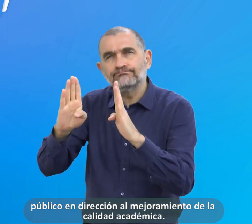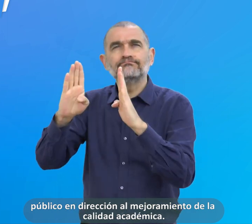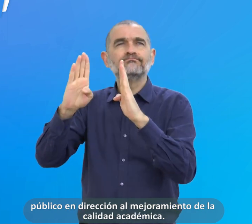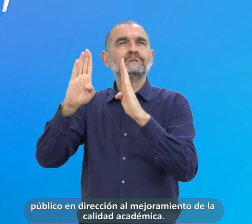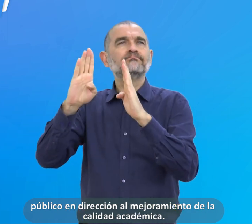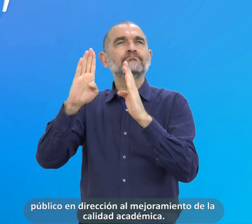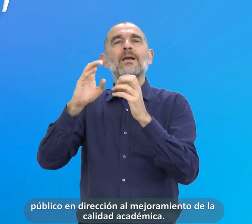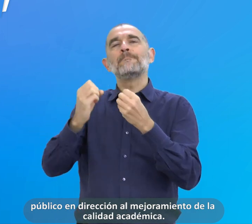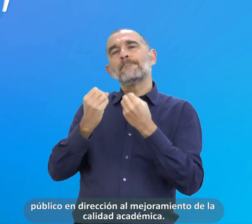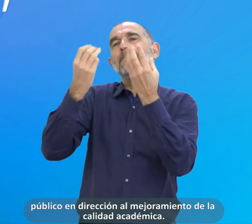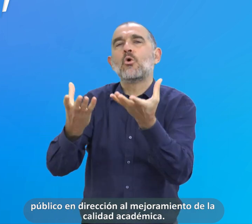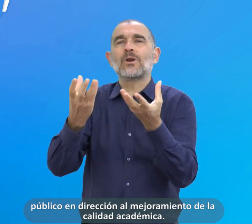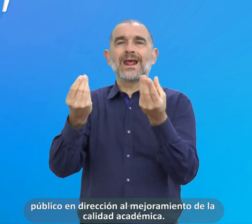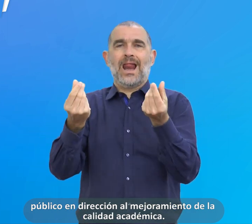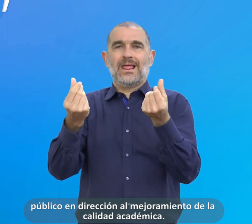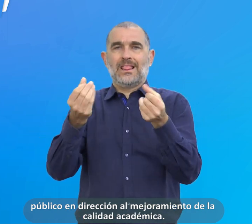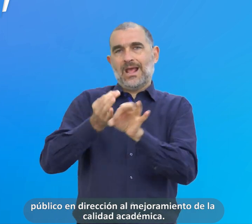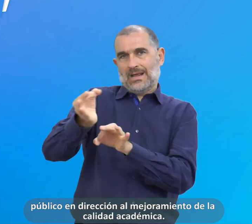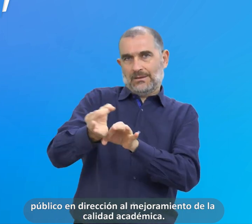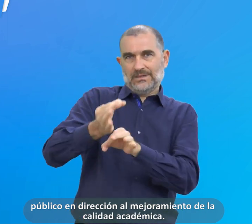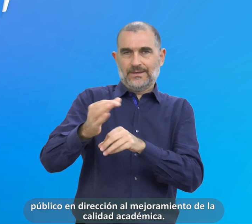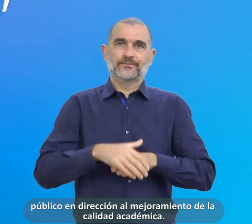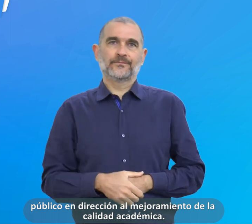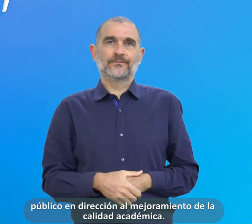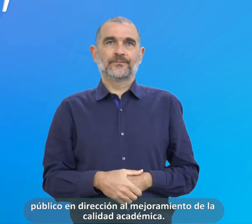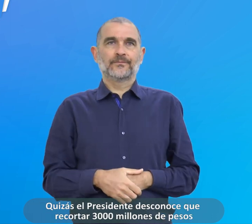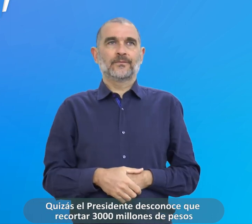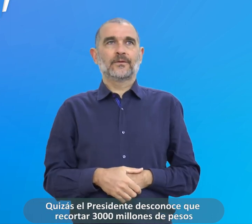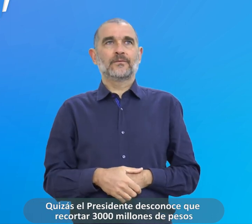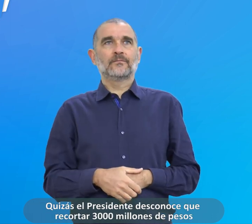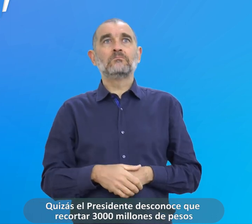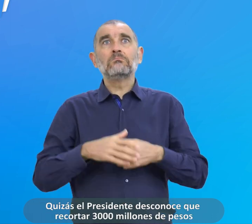en dirección al mejoramiento de la calidad académica.